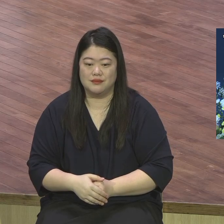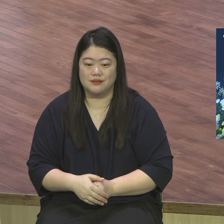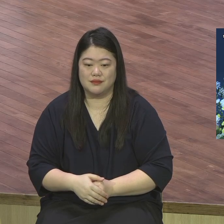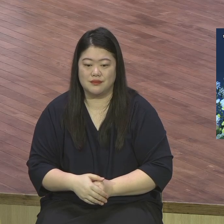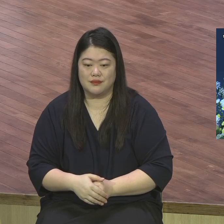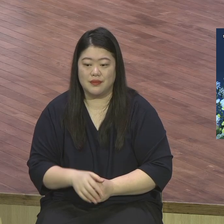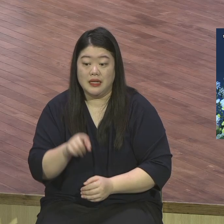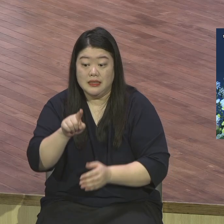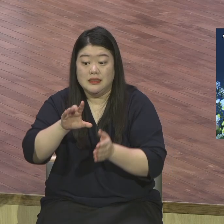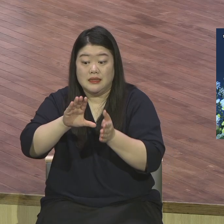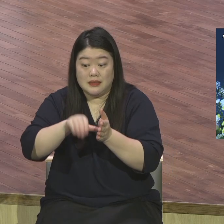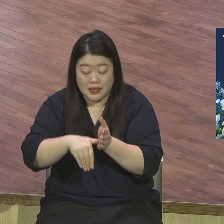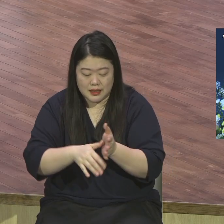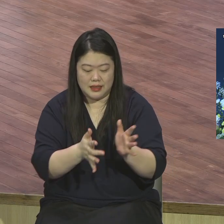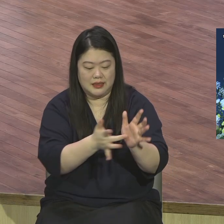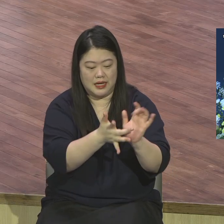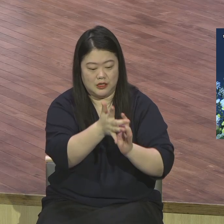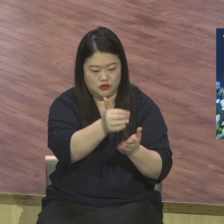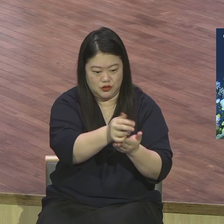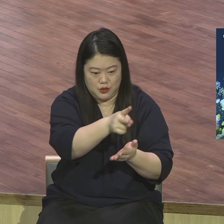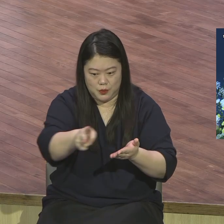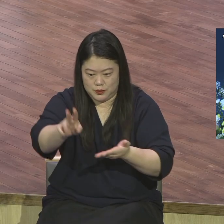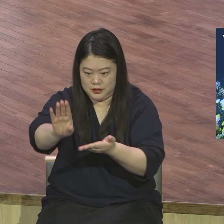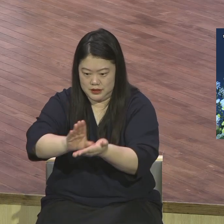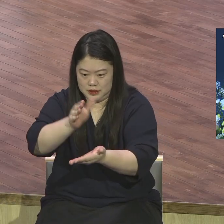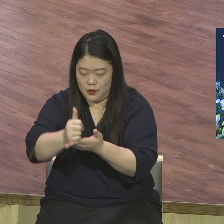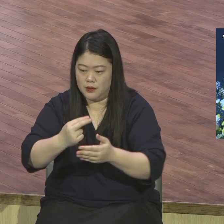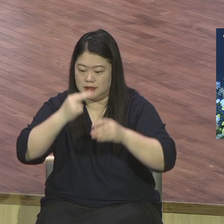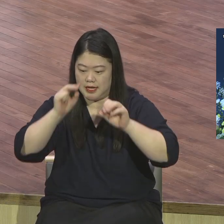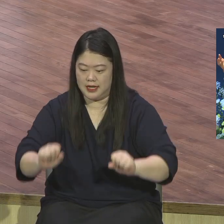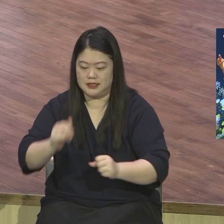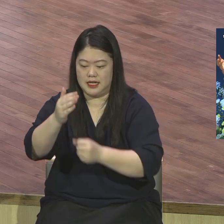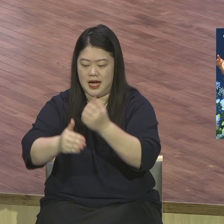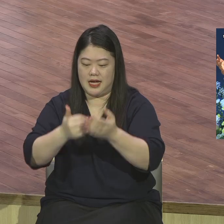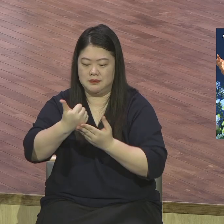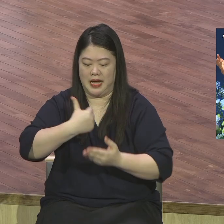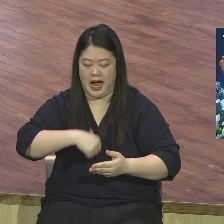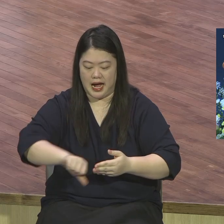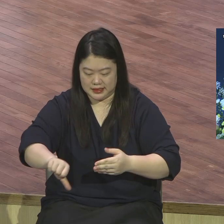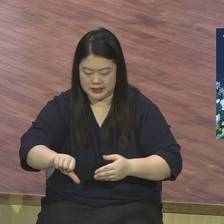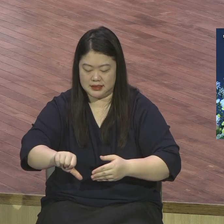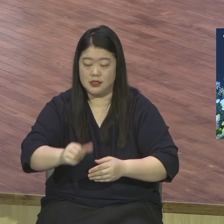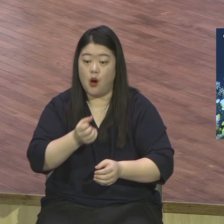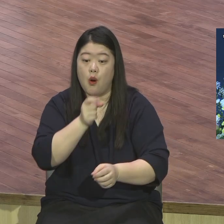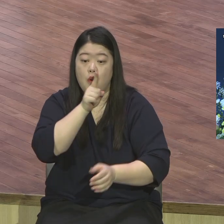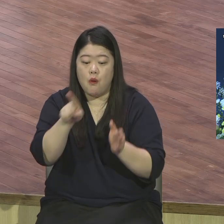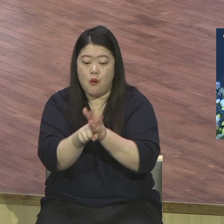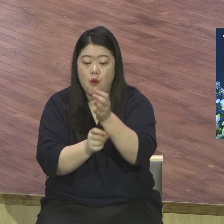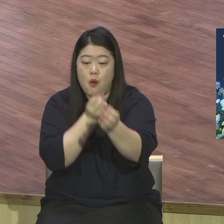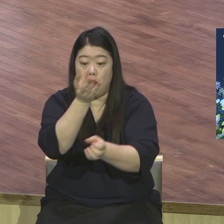예수는 그리스도시오 살아계신 하나님의 아들이십니다 고백한 이때로부터